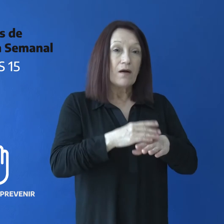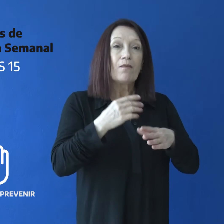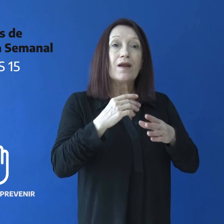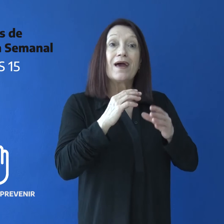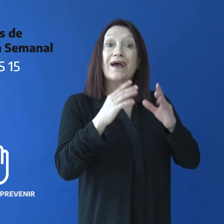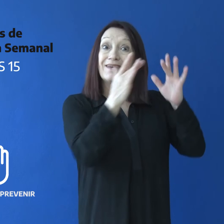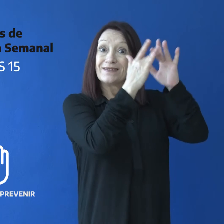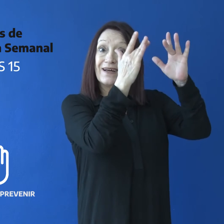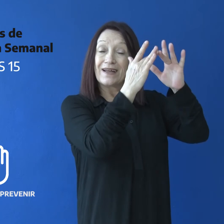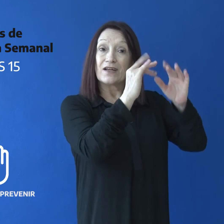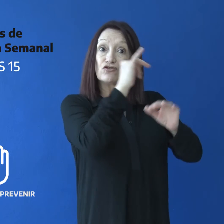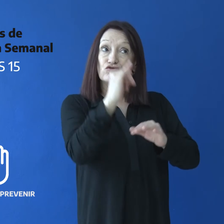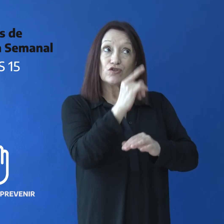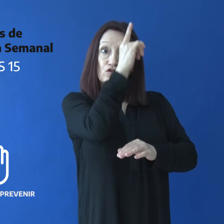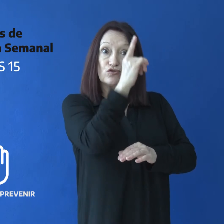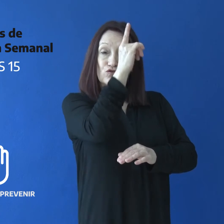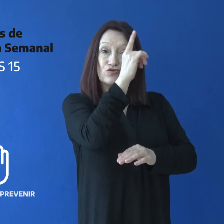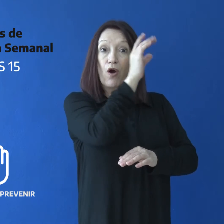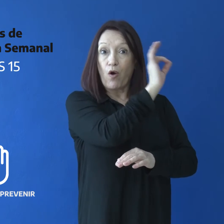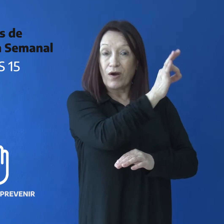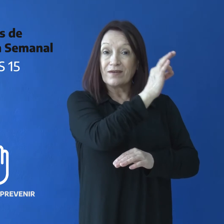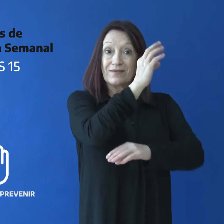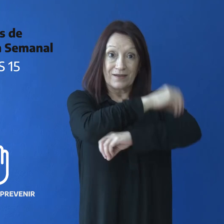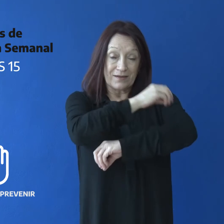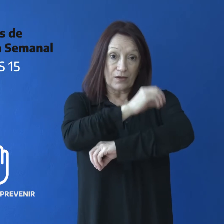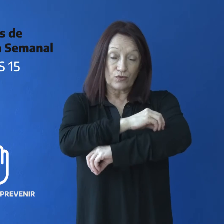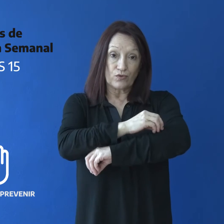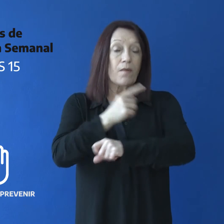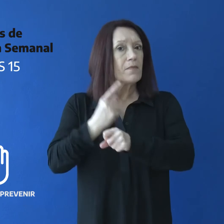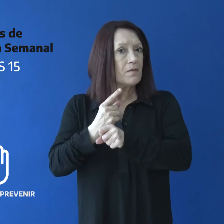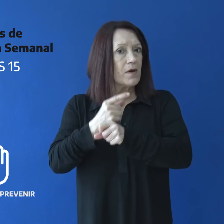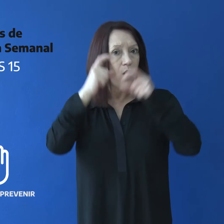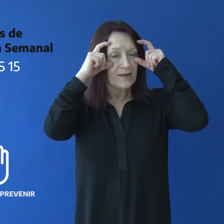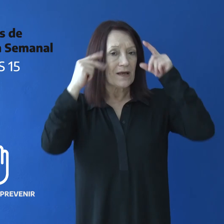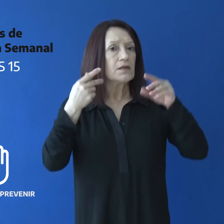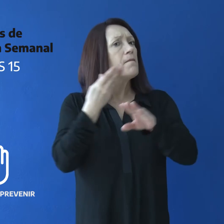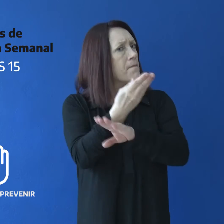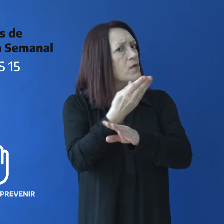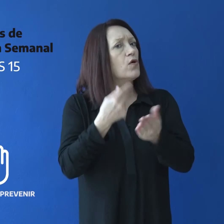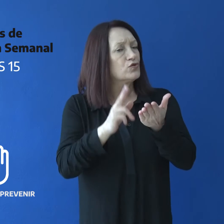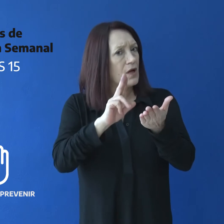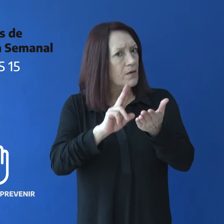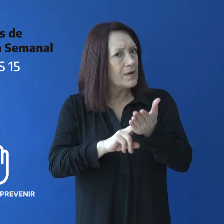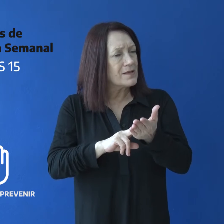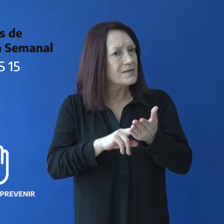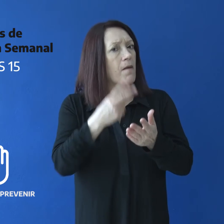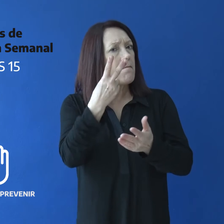noroeste de Santa Cruz. En primer término, la gobernadora reiteró el pedido de 20.000 tarjetas para